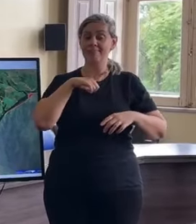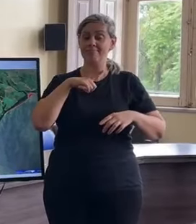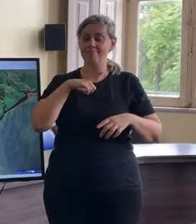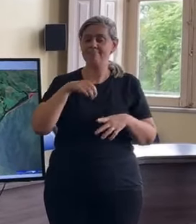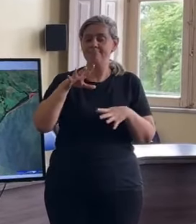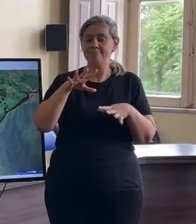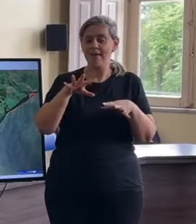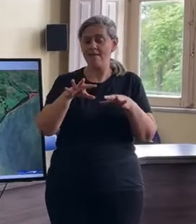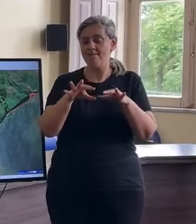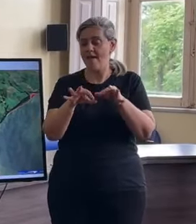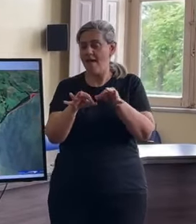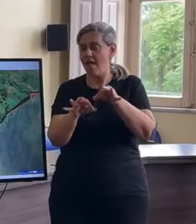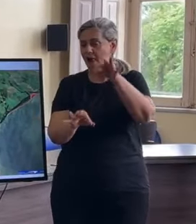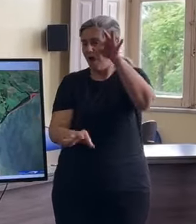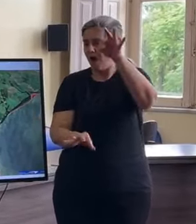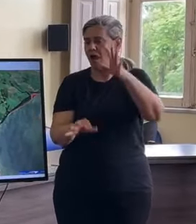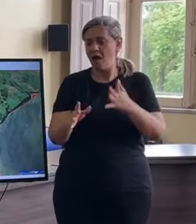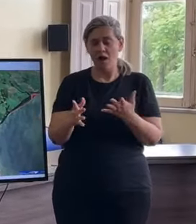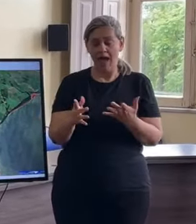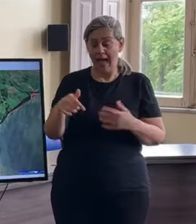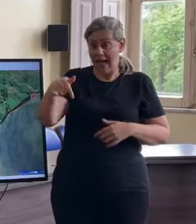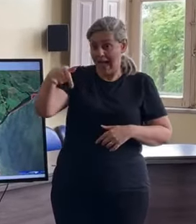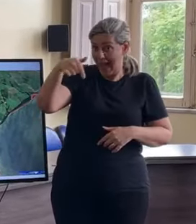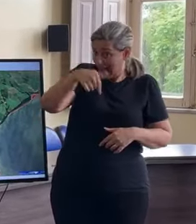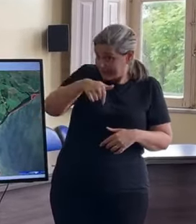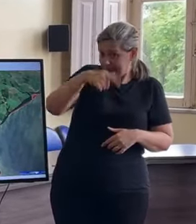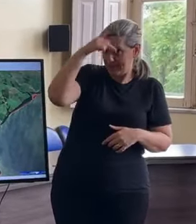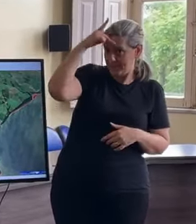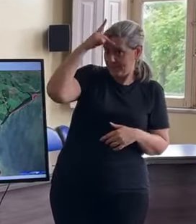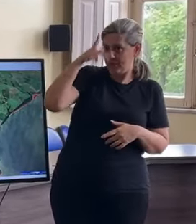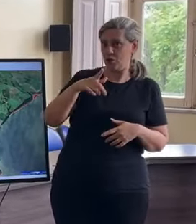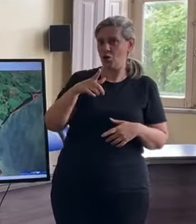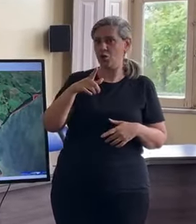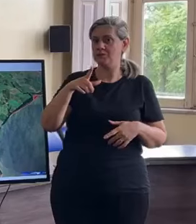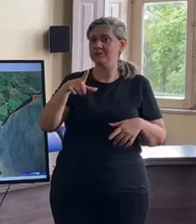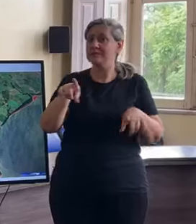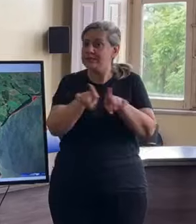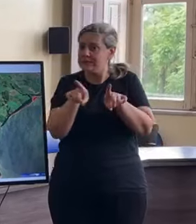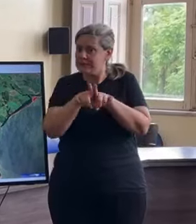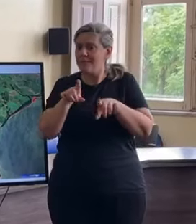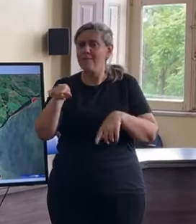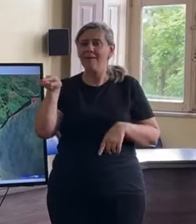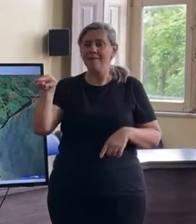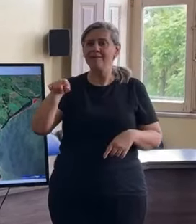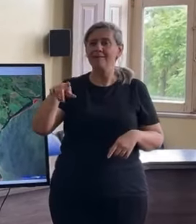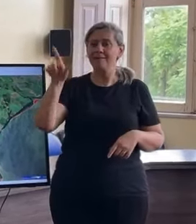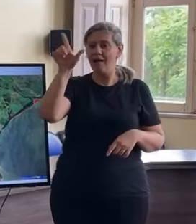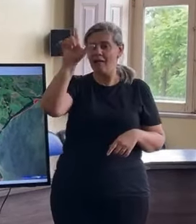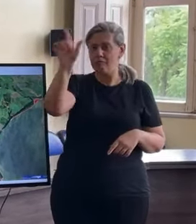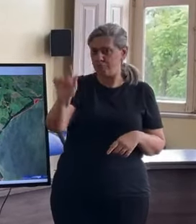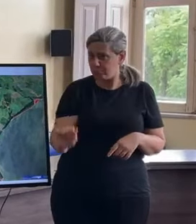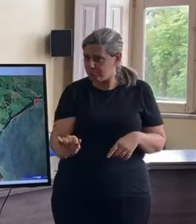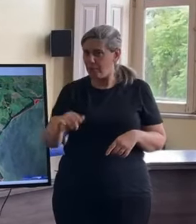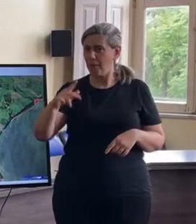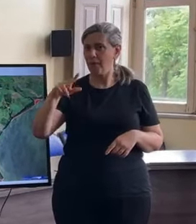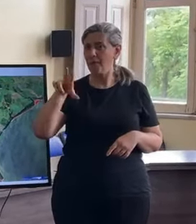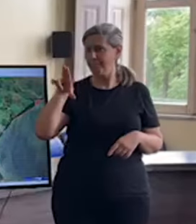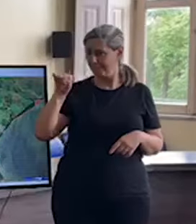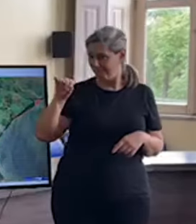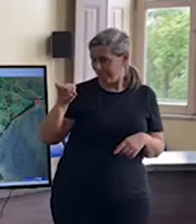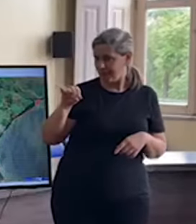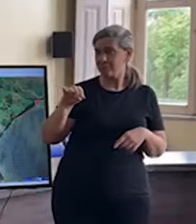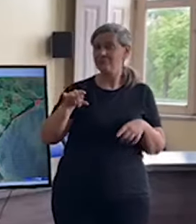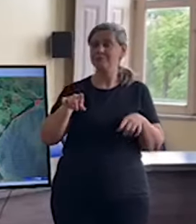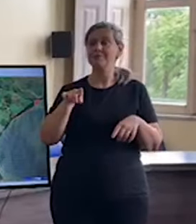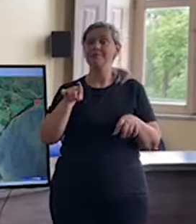réguas que nós temos, tanto no Canal São Gonçalo, quanto na Lagoa dos Patos, no Laranjal e nas E3, para poder